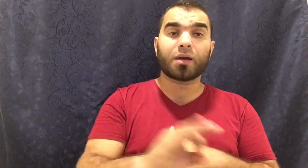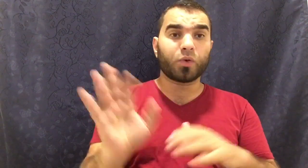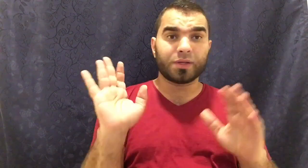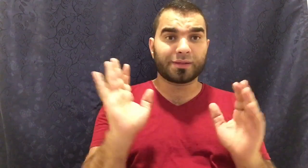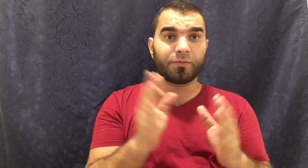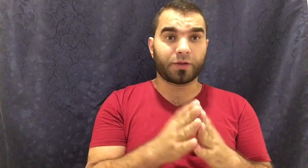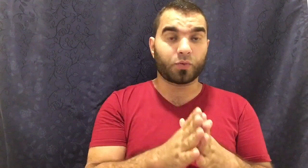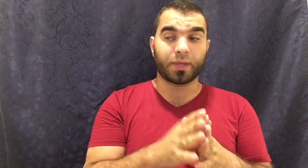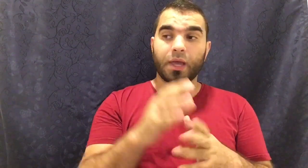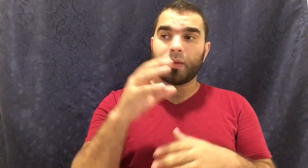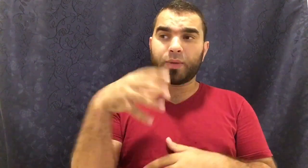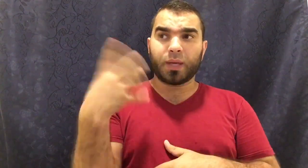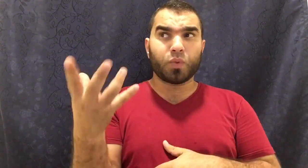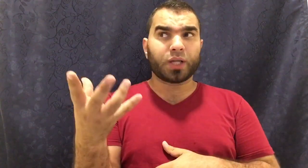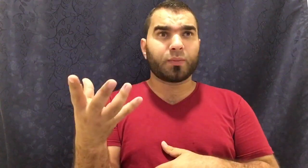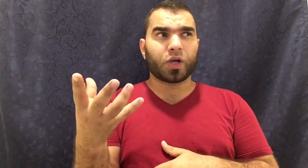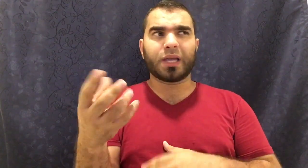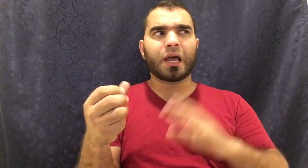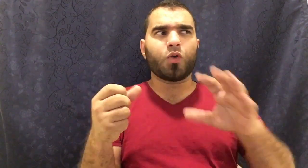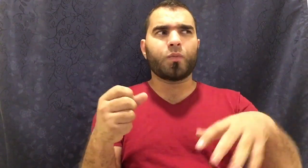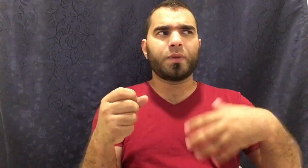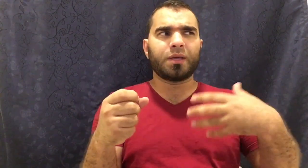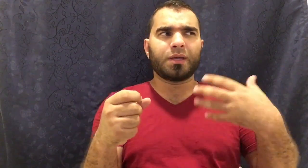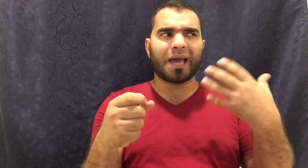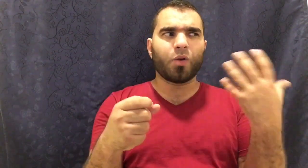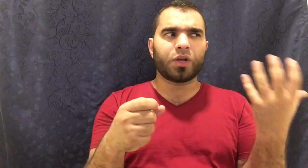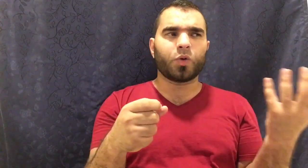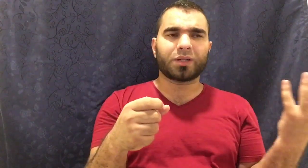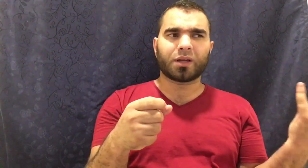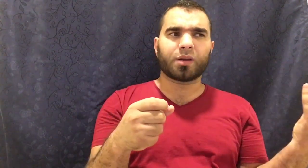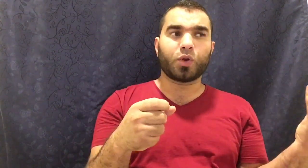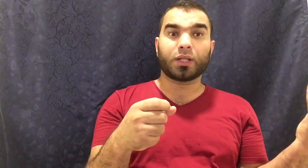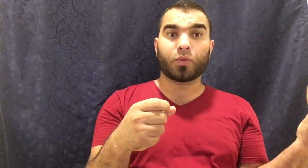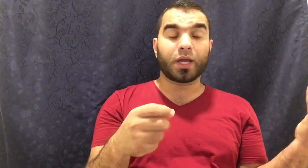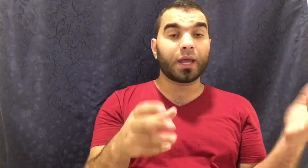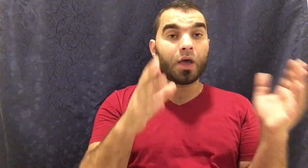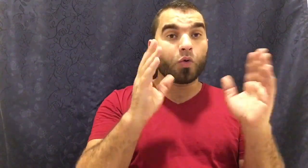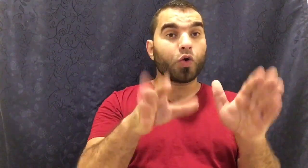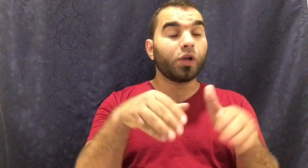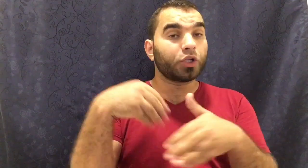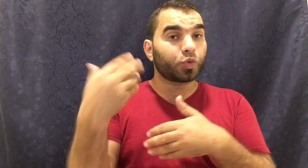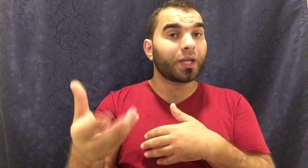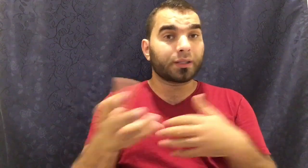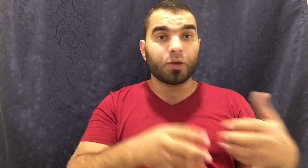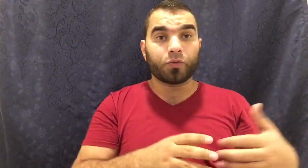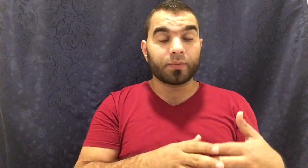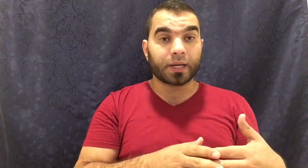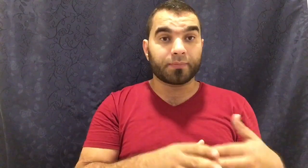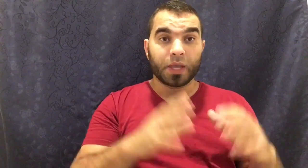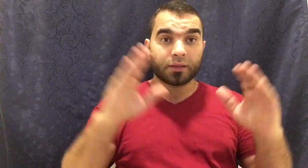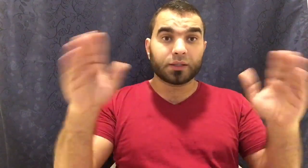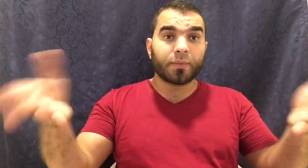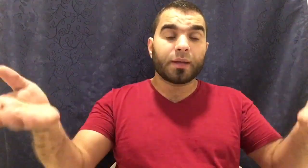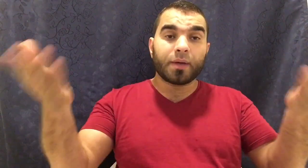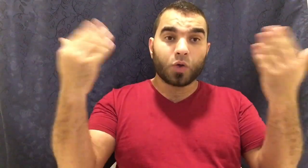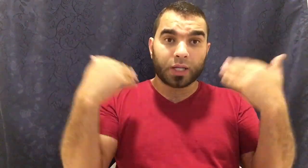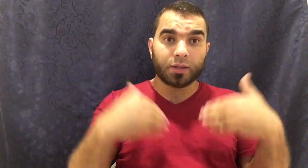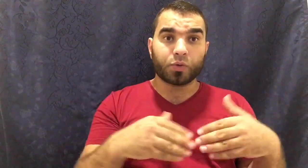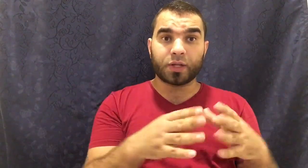يراه الإنسان في نومي بيحب واحدة معينة أو بيحاول أنه يتقرب لوحدة معينة وكل شوية تجيله في المنام ده طبعا ما يحدثه